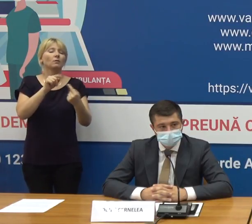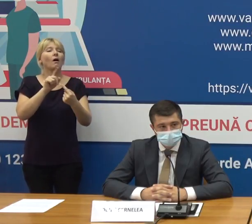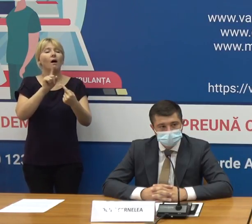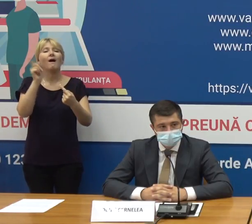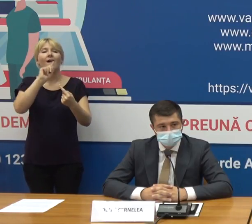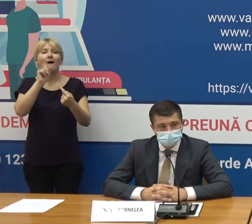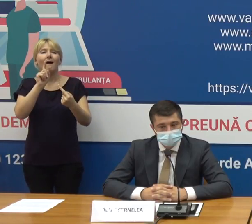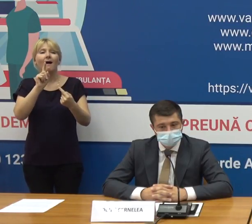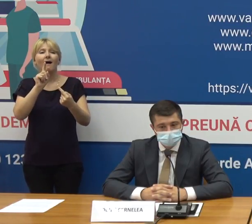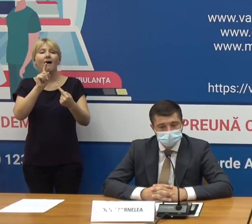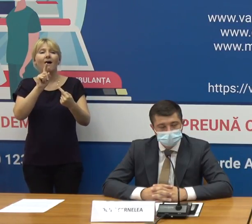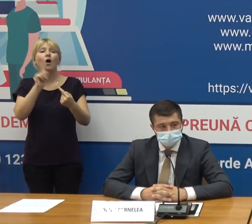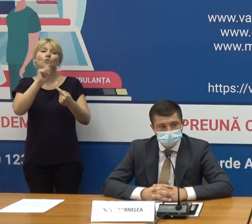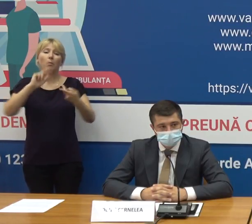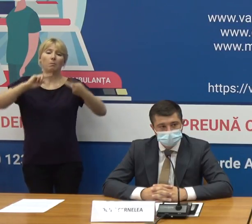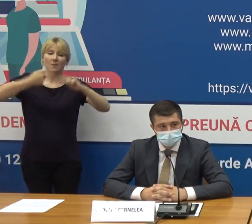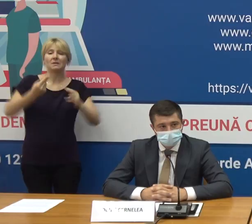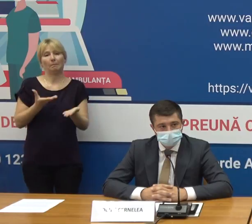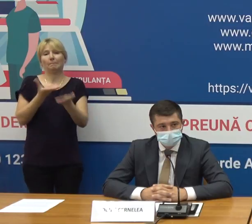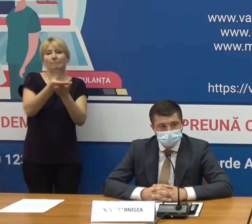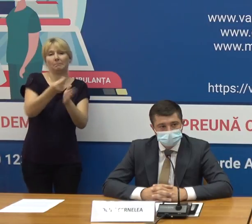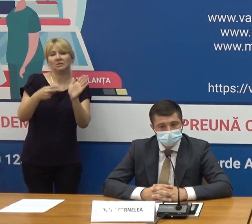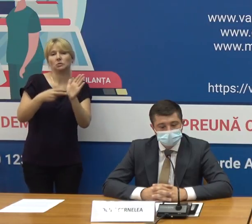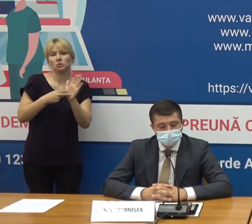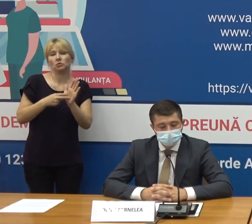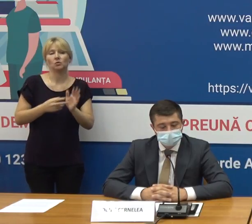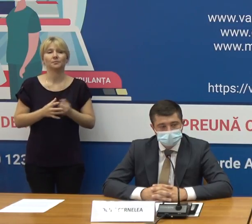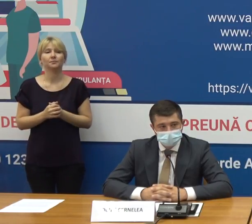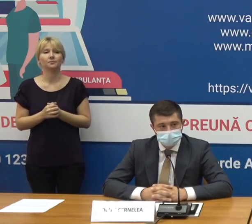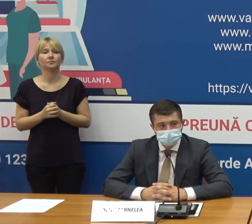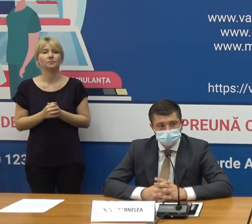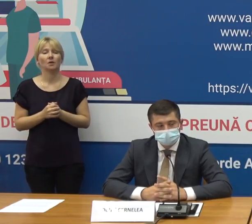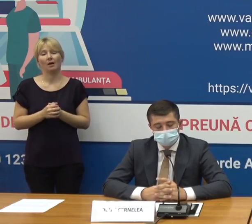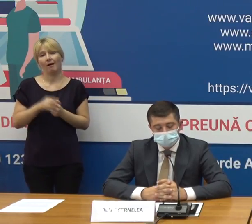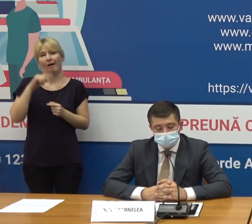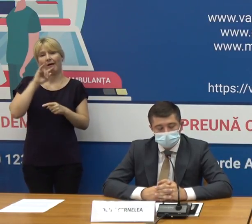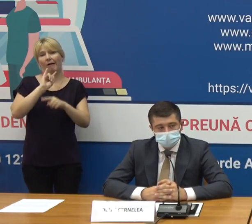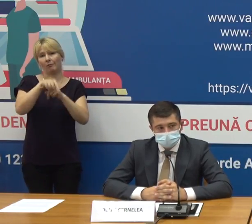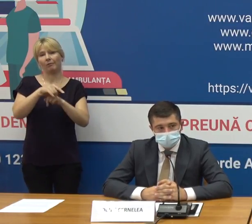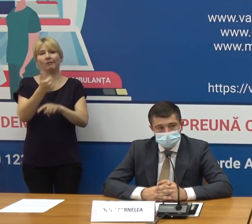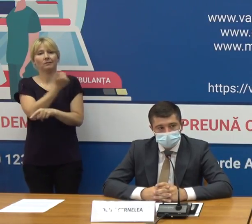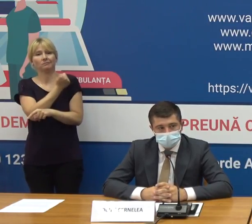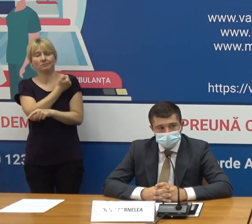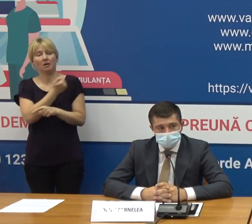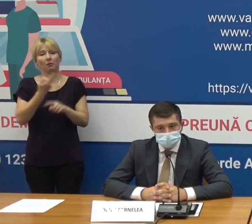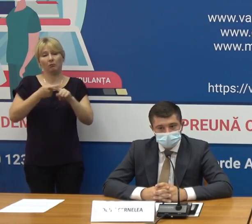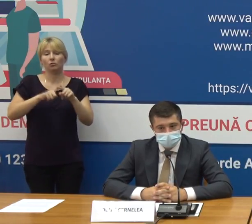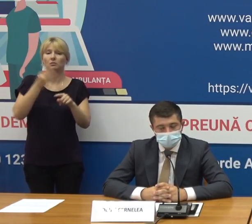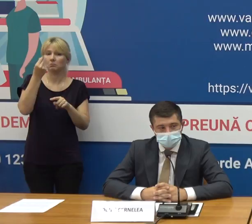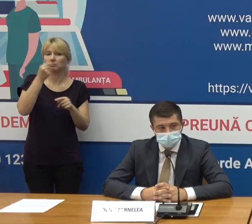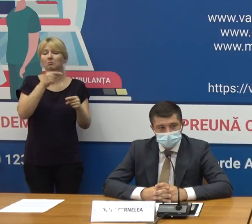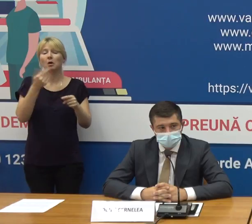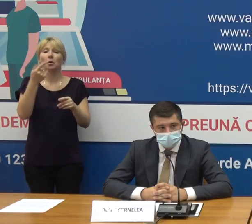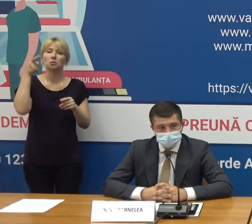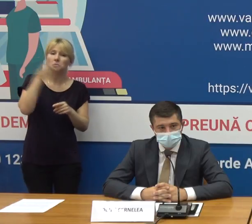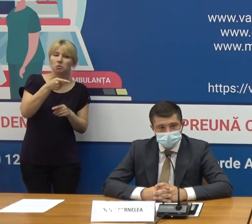bani fără să fie vaccinați și aceste sume variază între 1.000